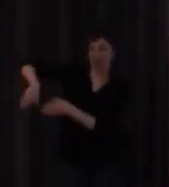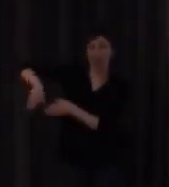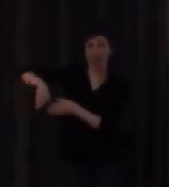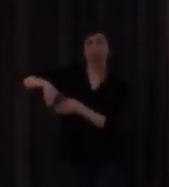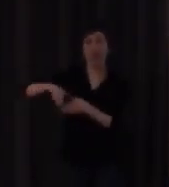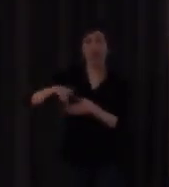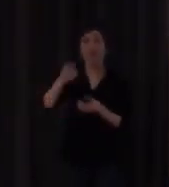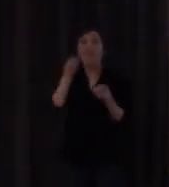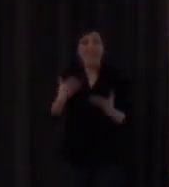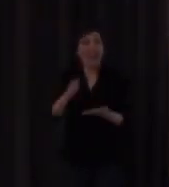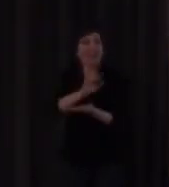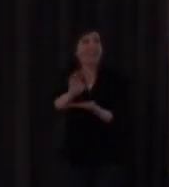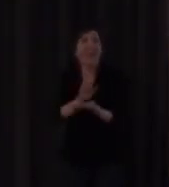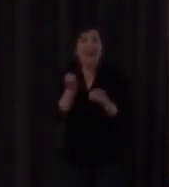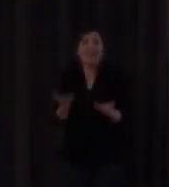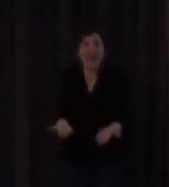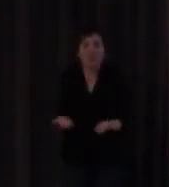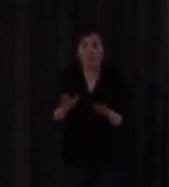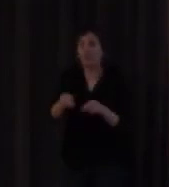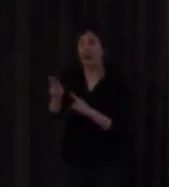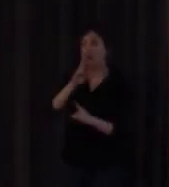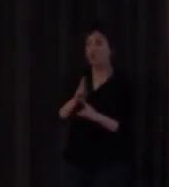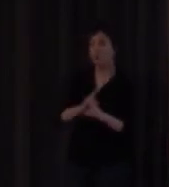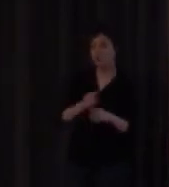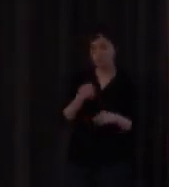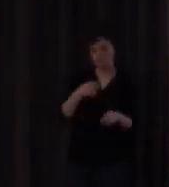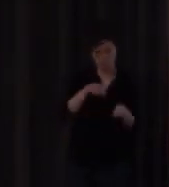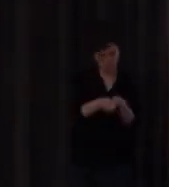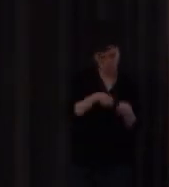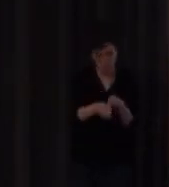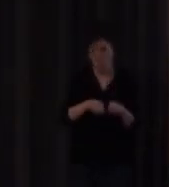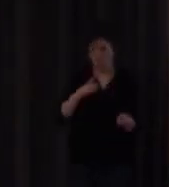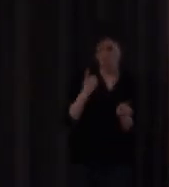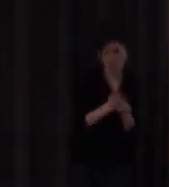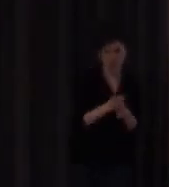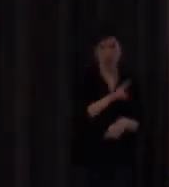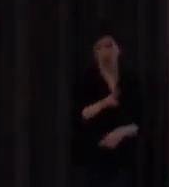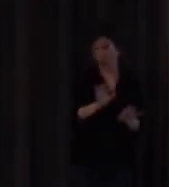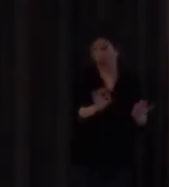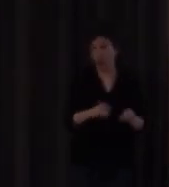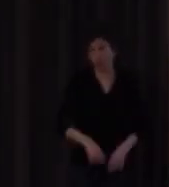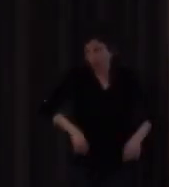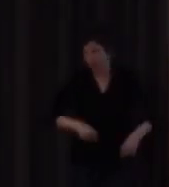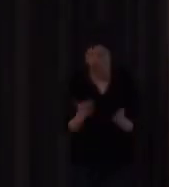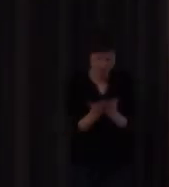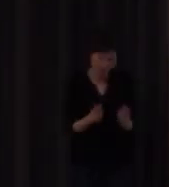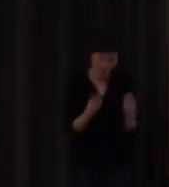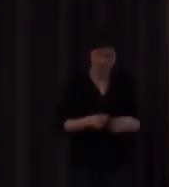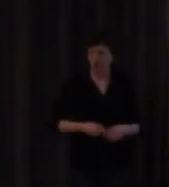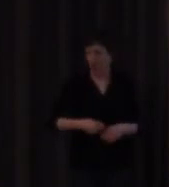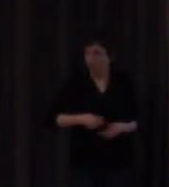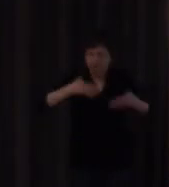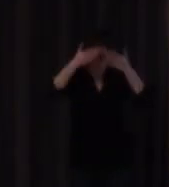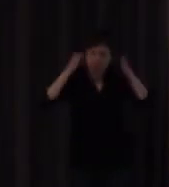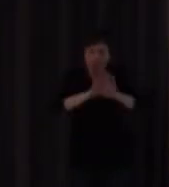el SEA y las respuestas pues eran desde críticas propias de un alumno de secundaria hay que estudiar muchísimo es un peñazo